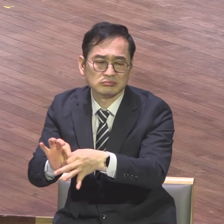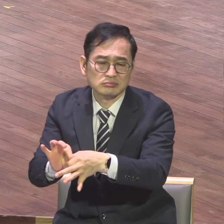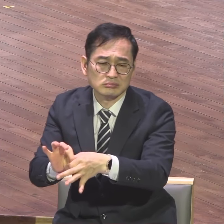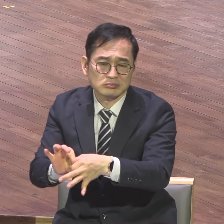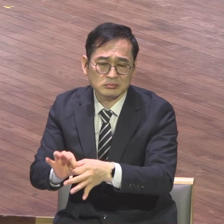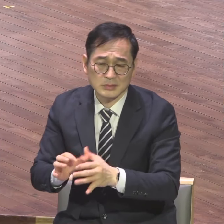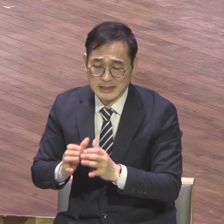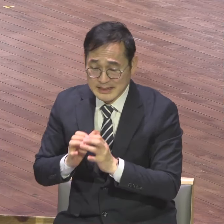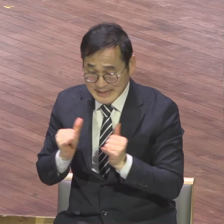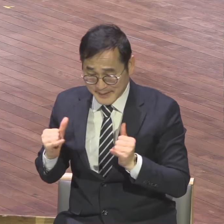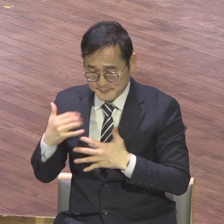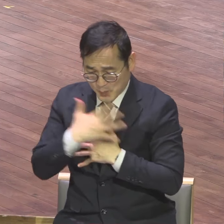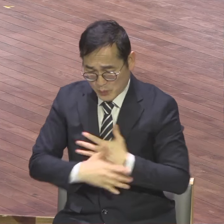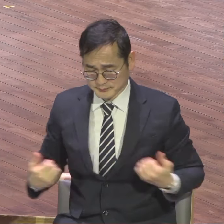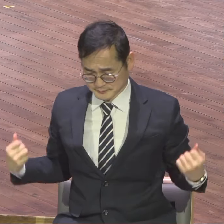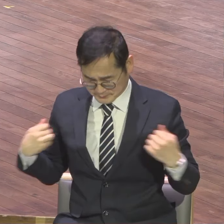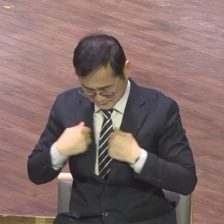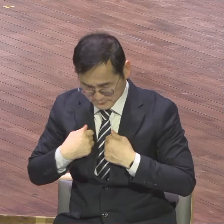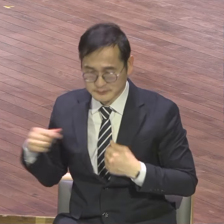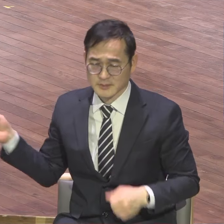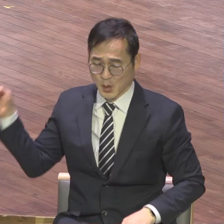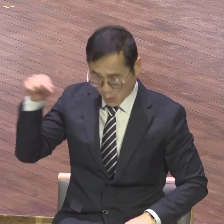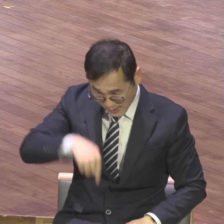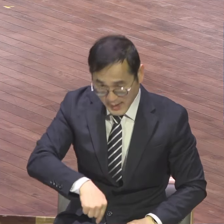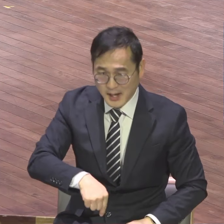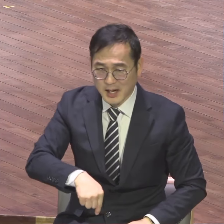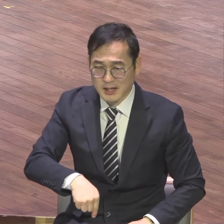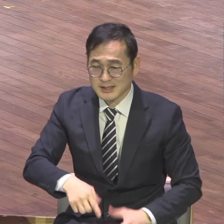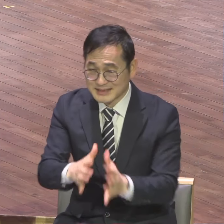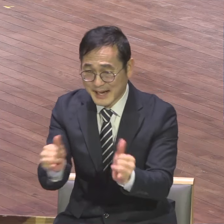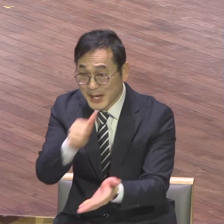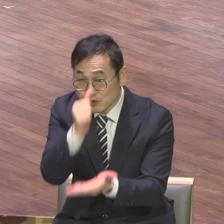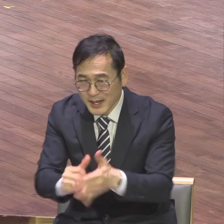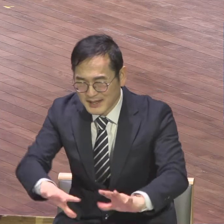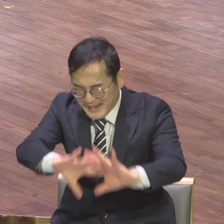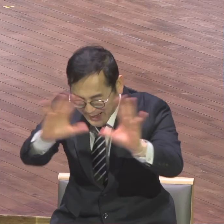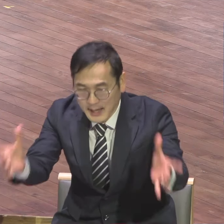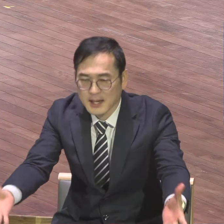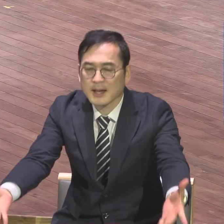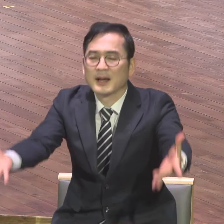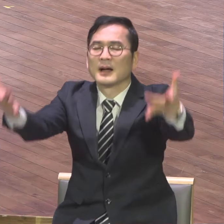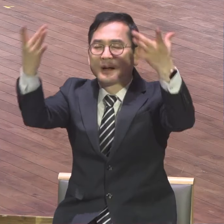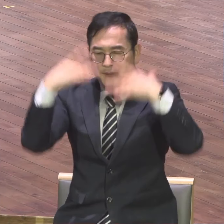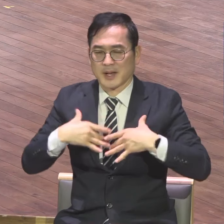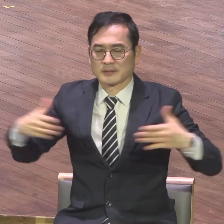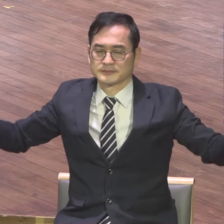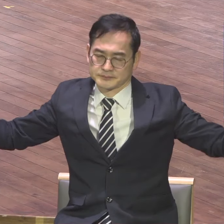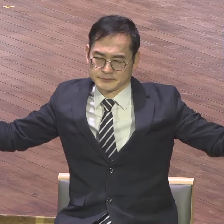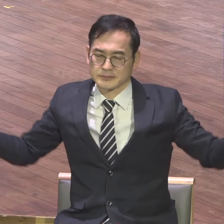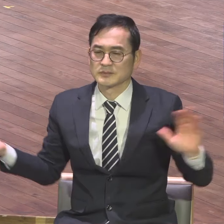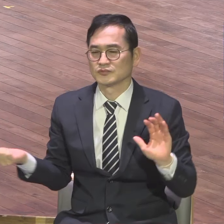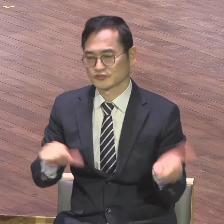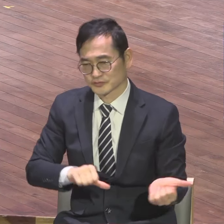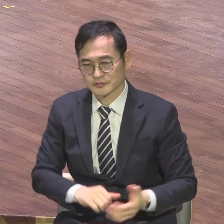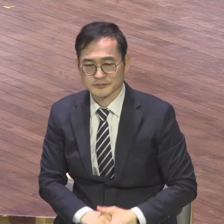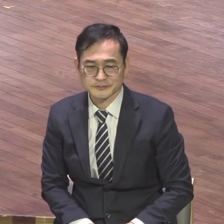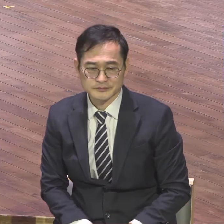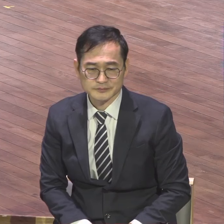잃고 보내게 보내셔가지고 인간을 지은 모든 죄 하나님은 의로운 분이라 죄를 보고 꼴을 못 봐요 그거 해결해야 돼 그래서